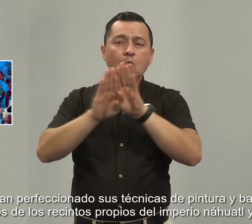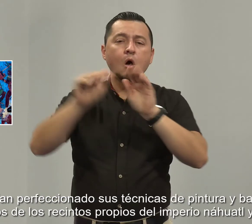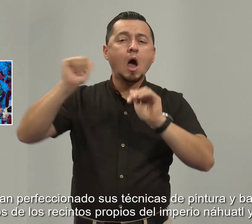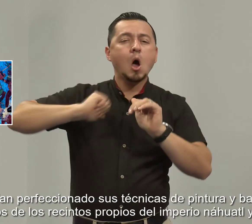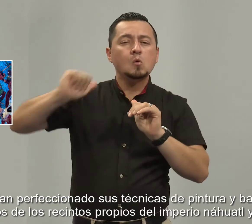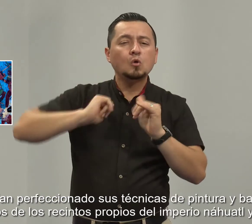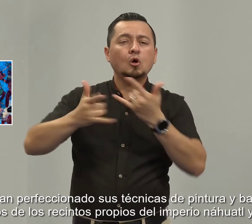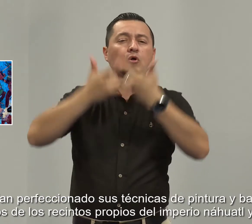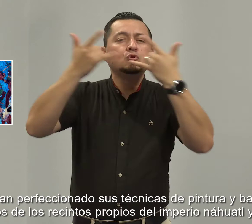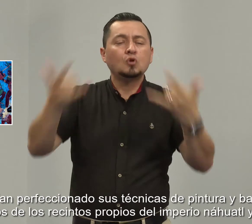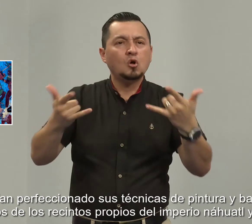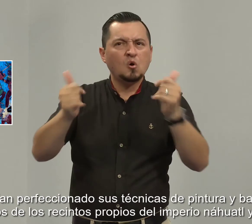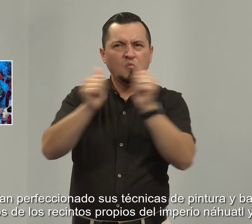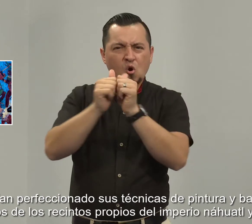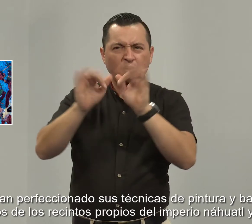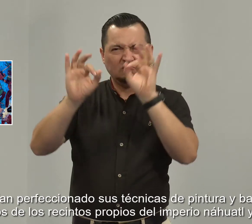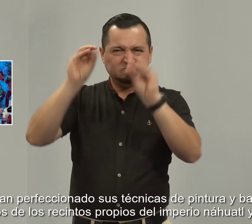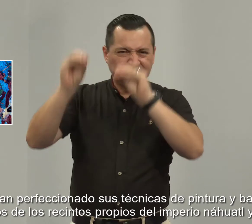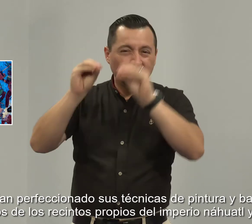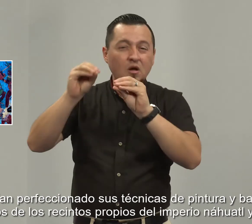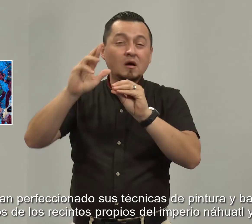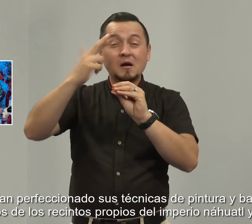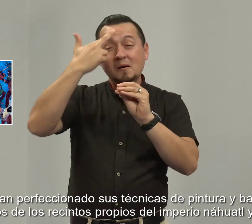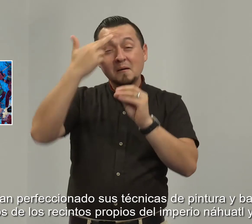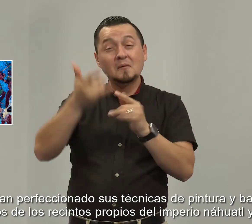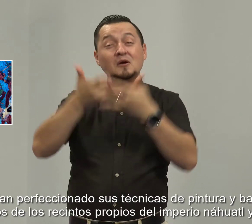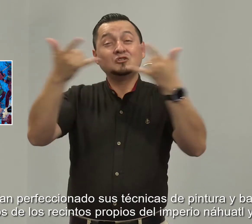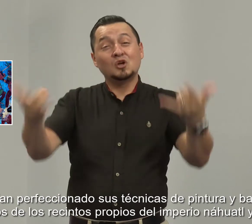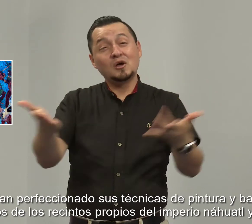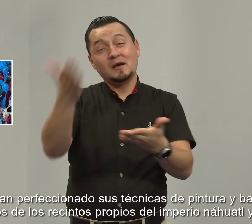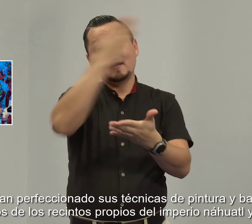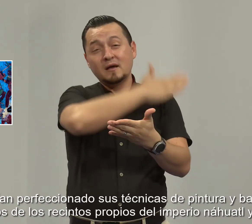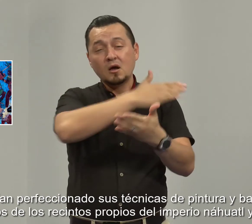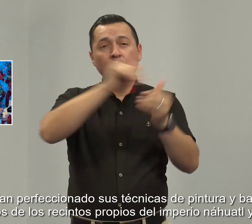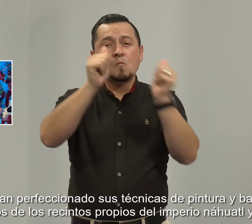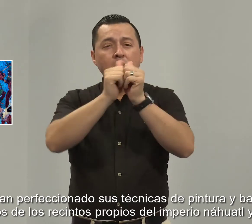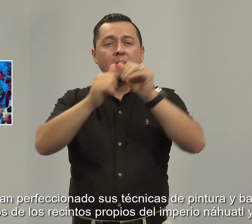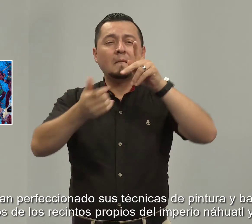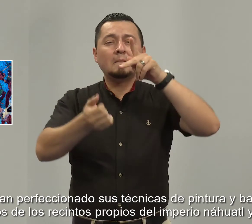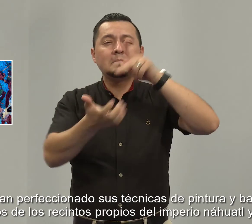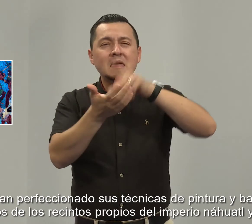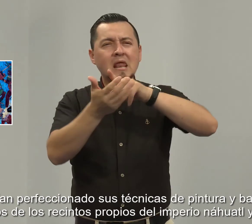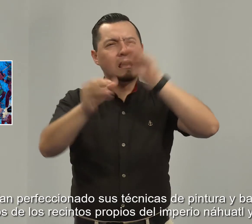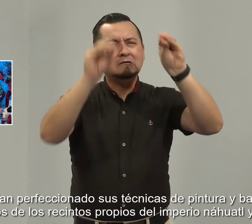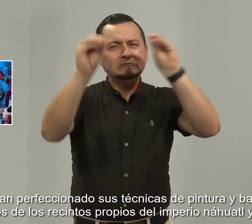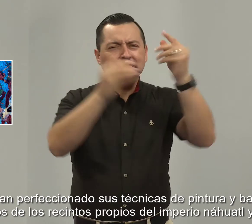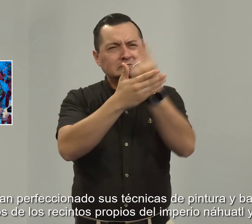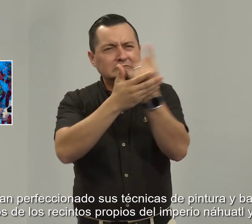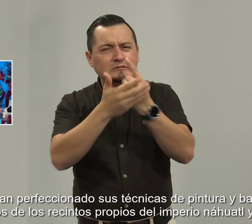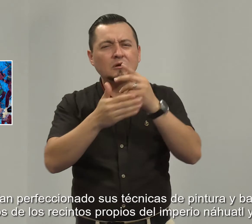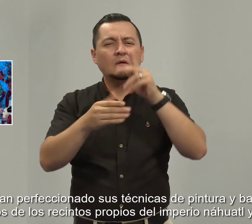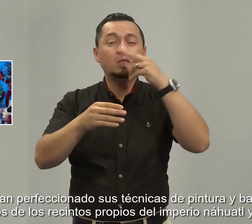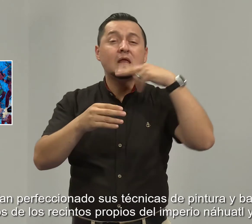quienes habían perfeccionado sus técnicas de pintura y bajo relieve en los muros de los recintos propios del imperio náhuatl y maya.